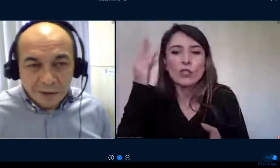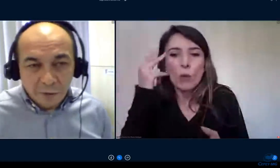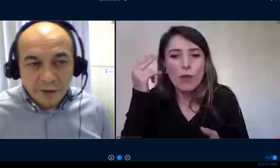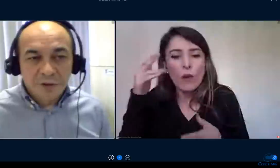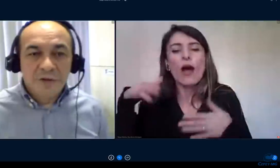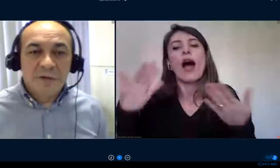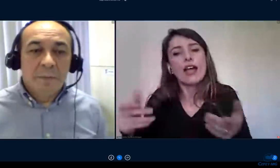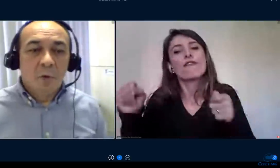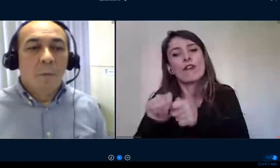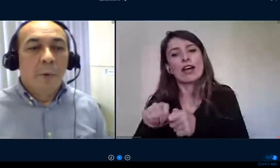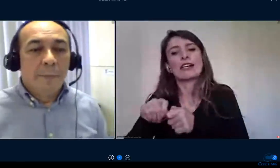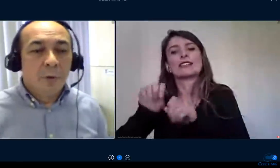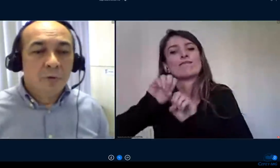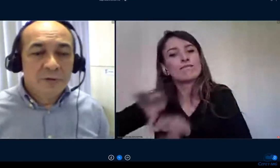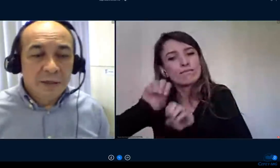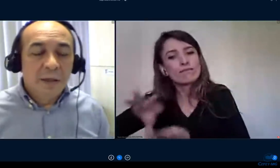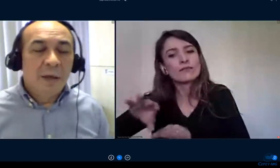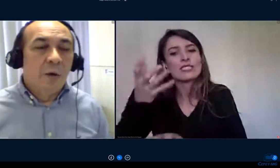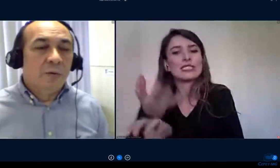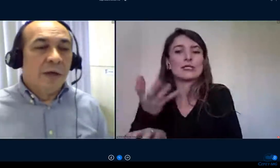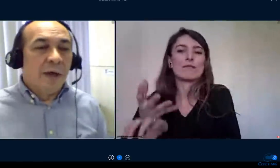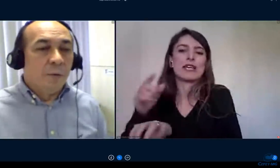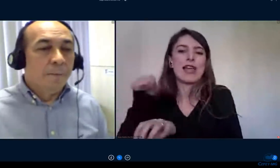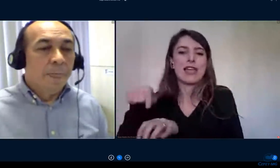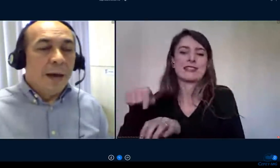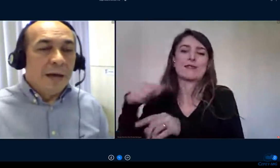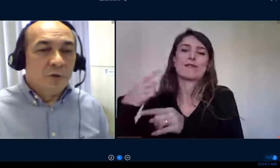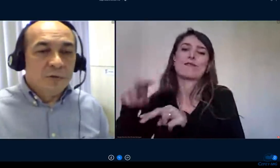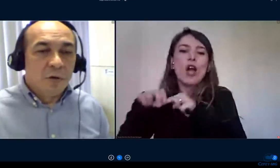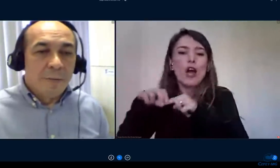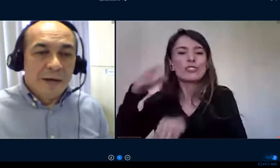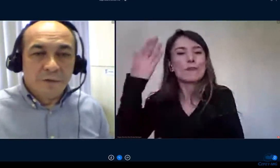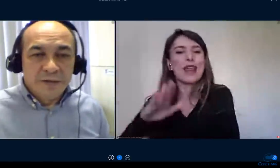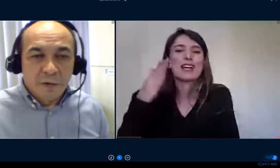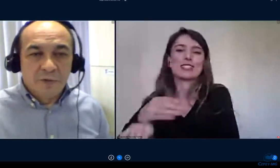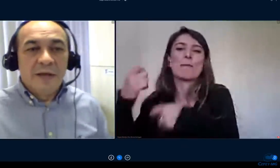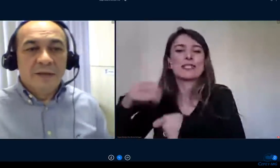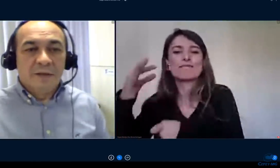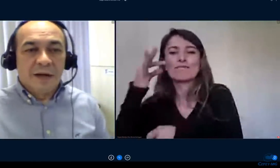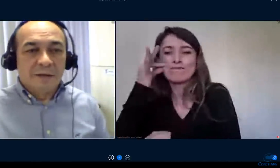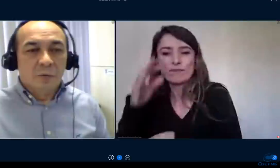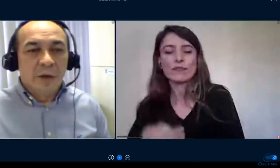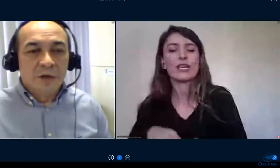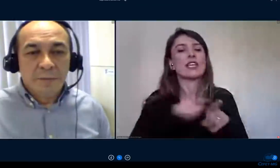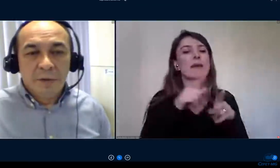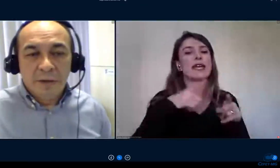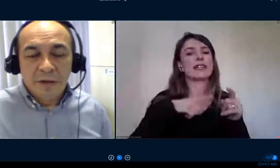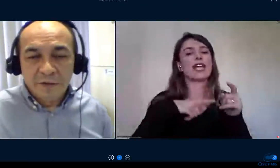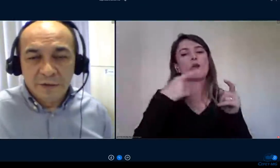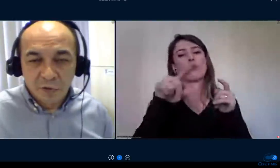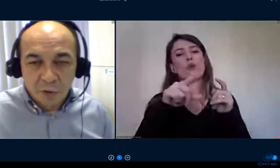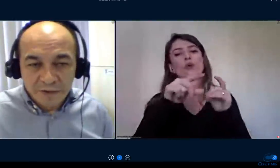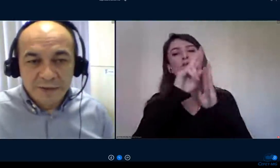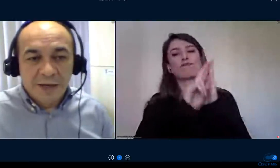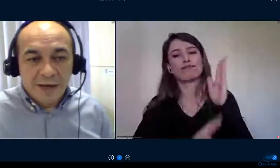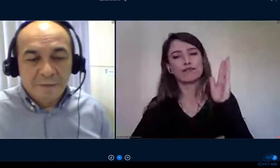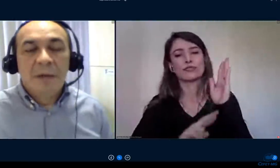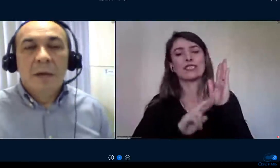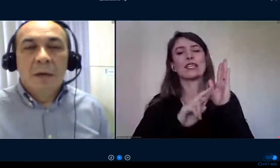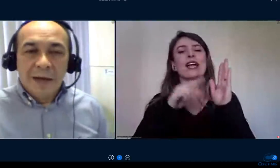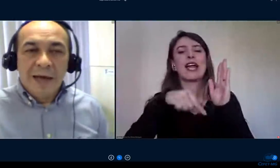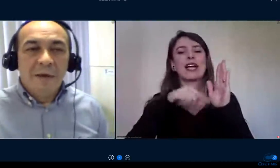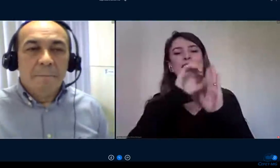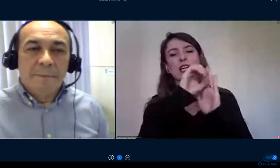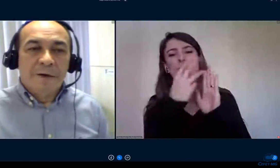documental que a gente se preocupou em produzir eu tenho a instituição normativa 03 que trata do regime de exercício domiciliar